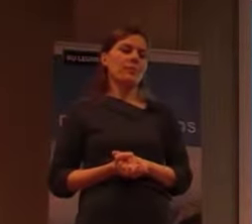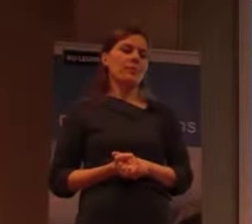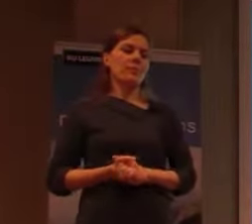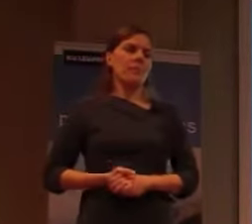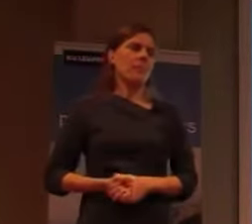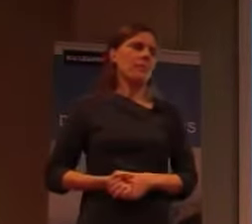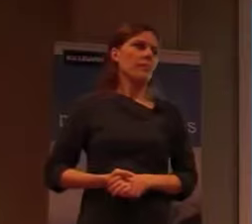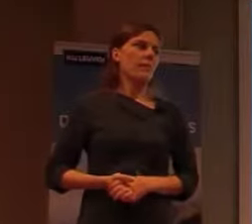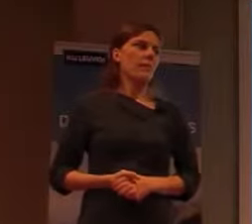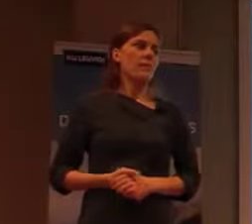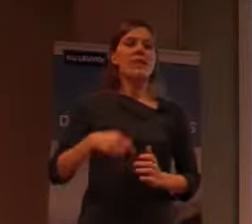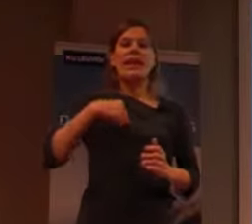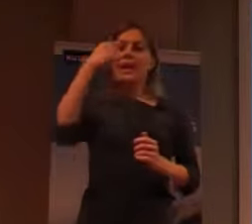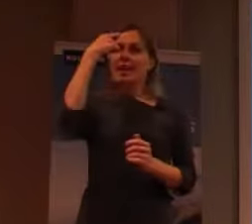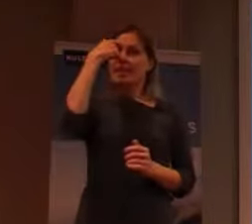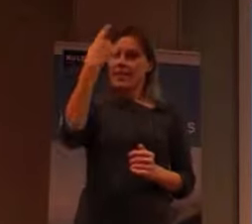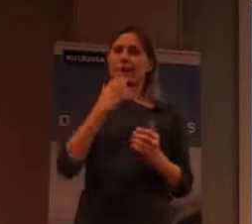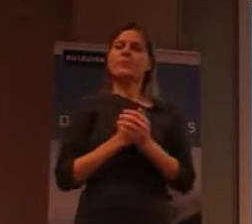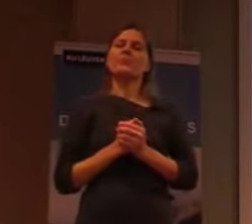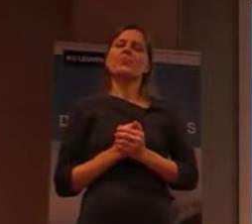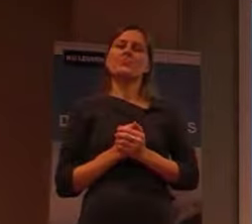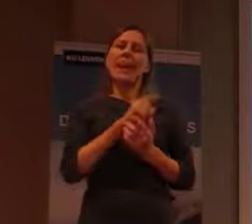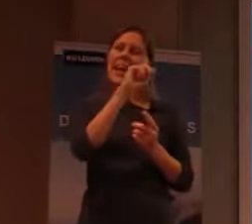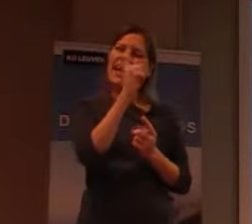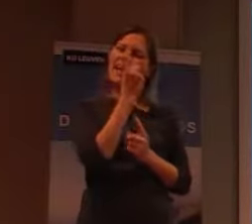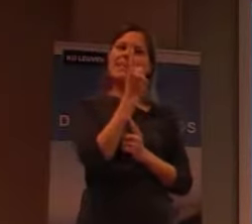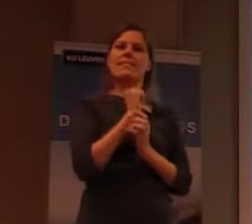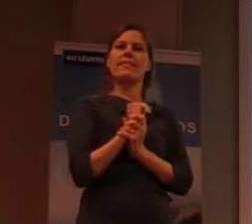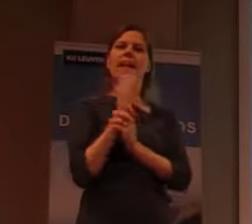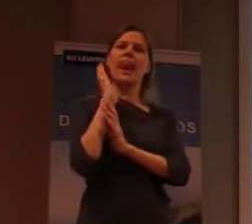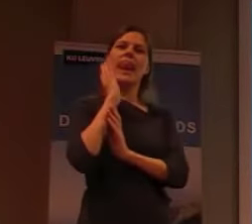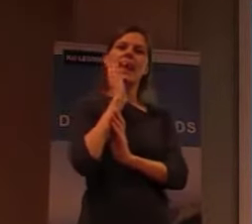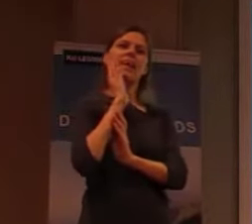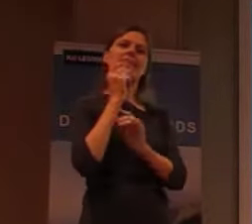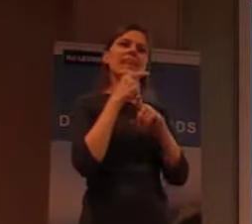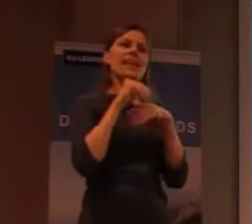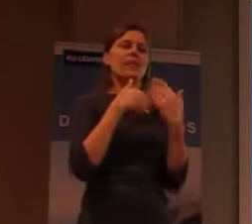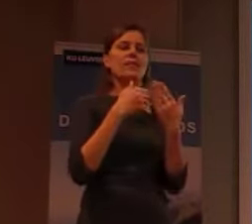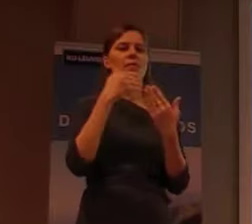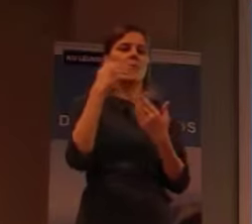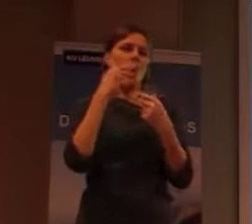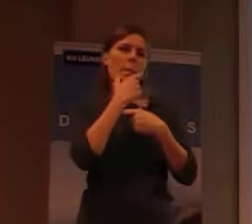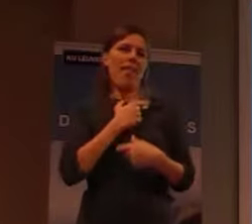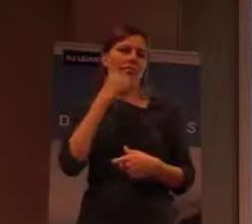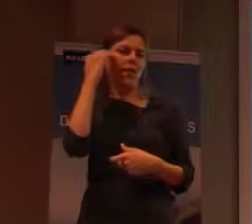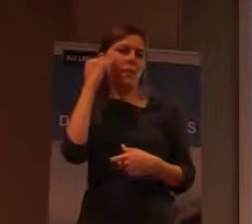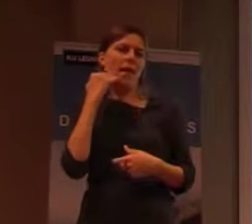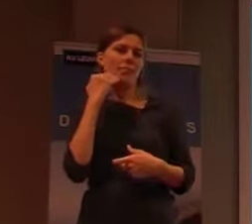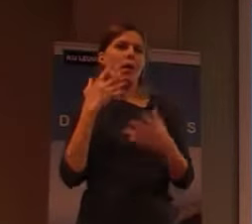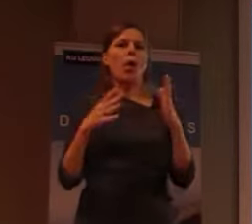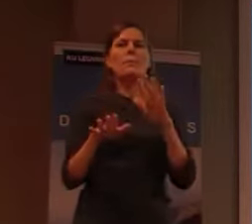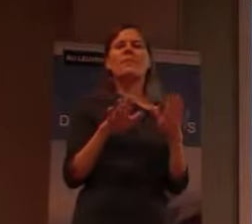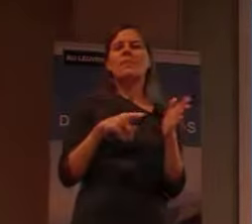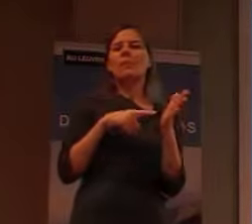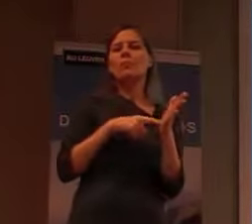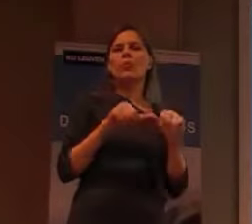Ik dacht eigenlijk voor de eerste Damian-lezing dat ik misschien moet beginnen met een